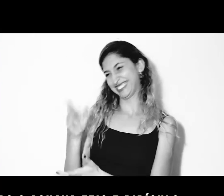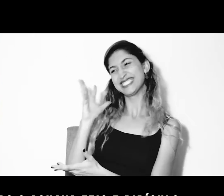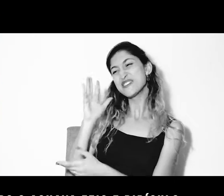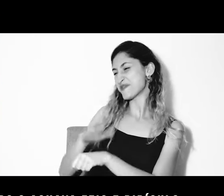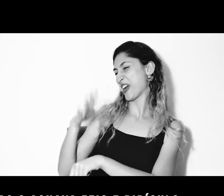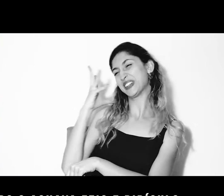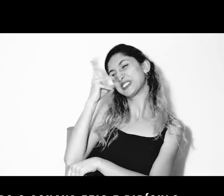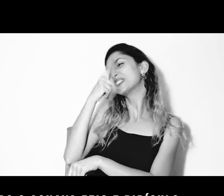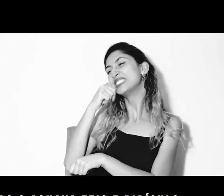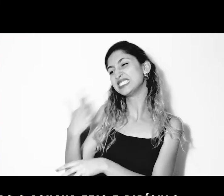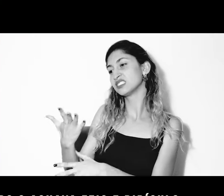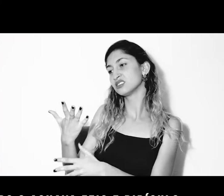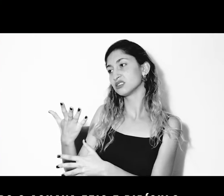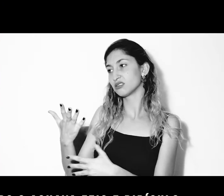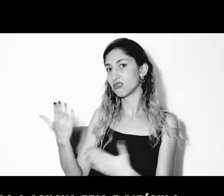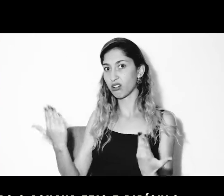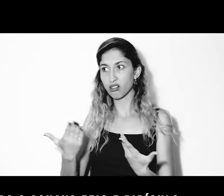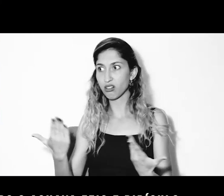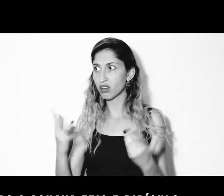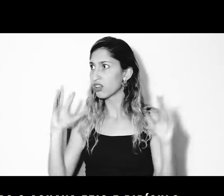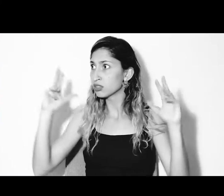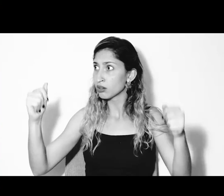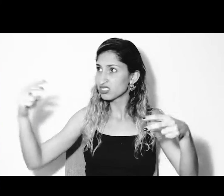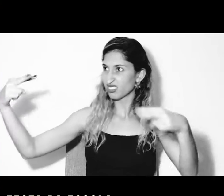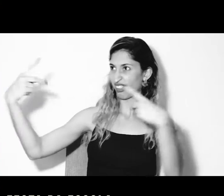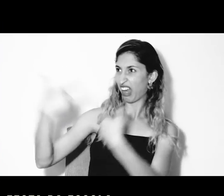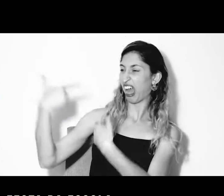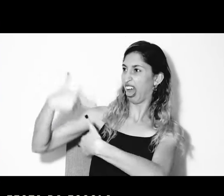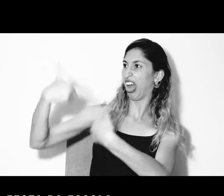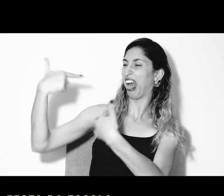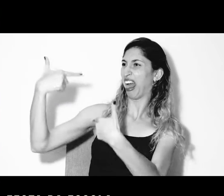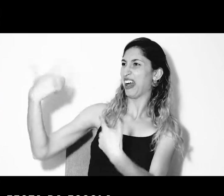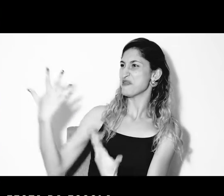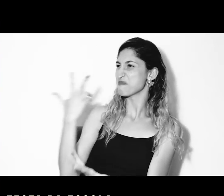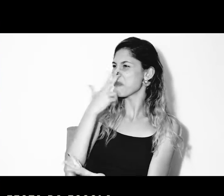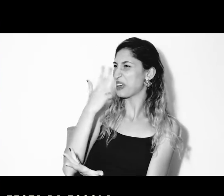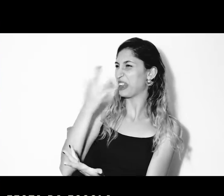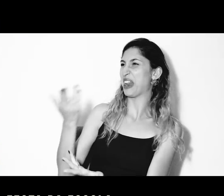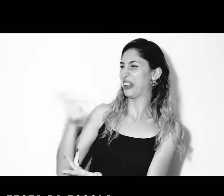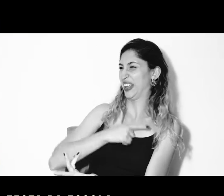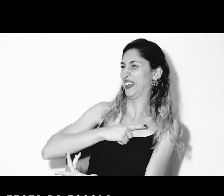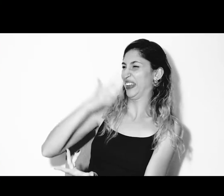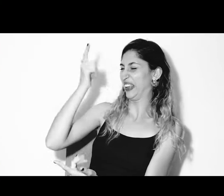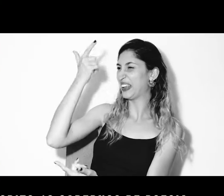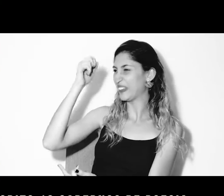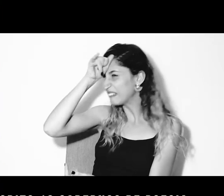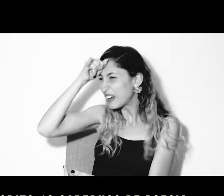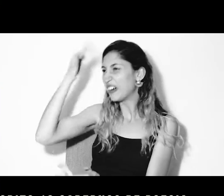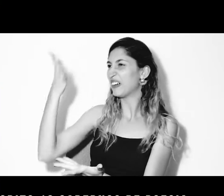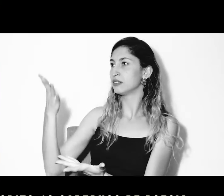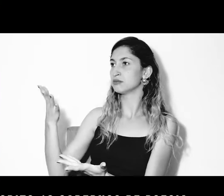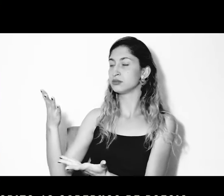feio e ridículo. Chegou a festa da escola. Charles já havia escrito 18